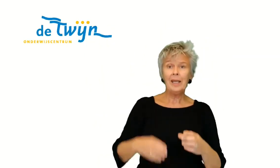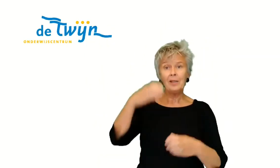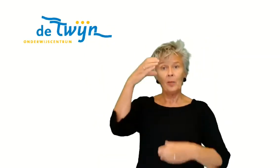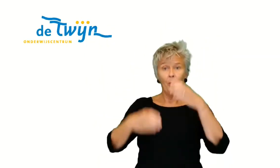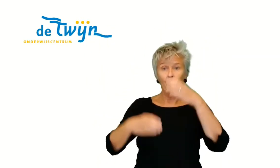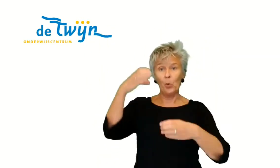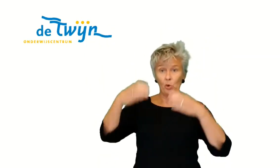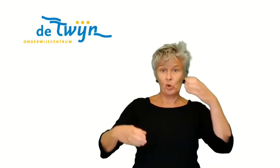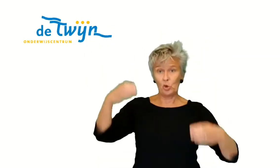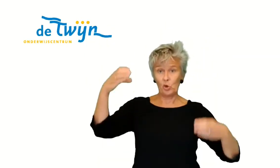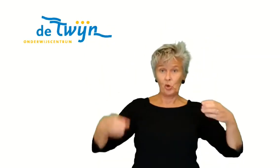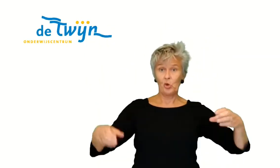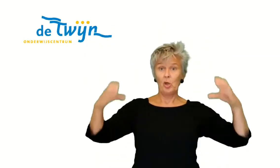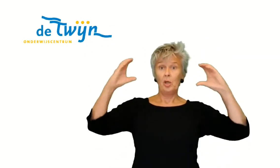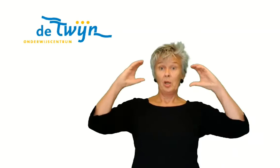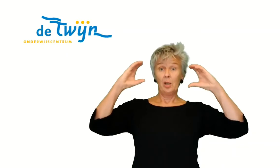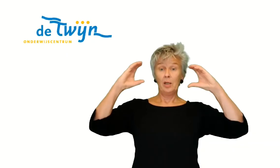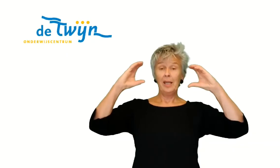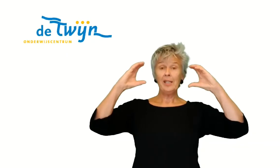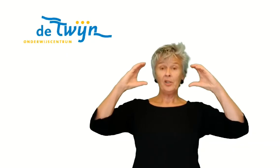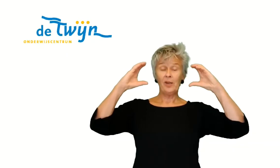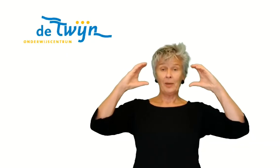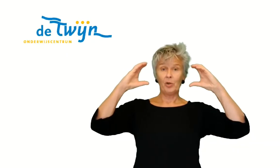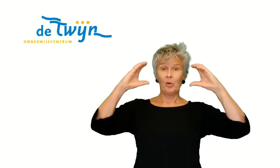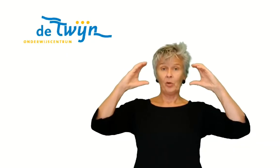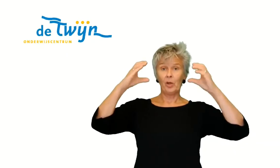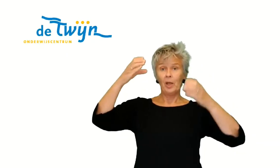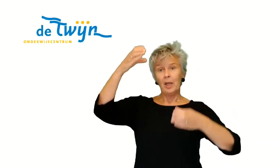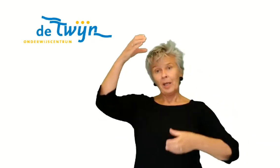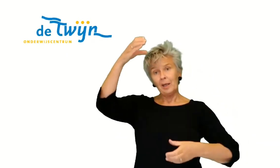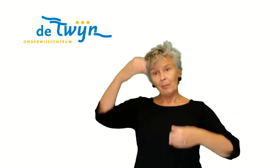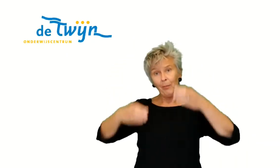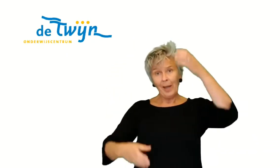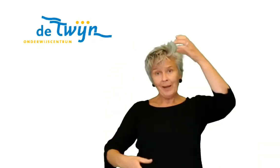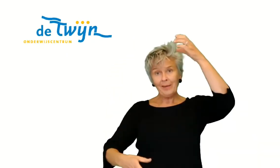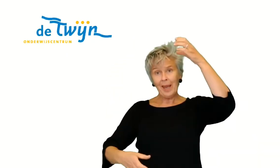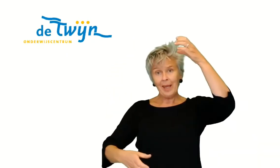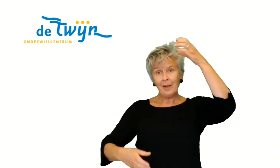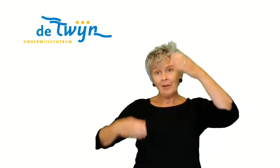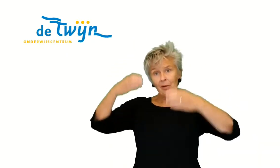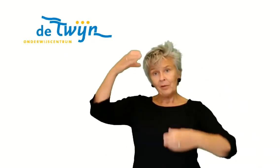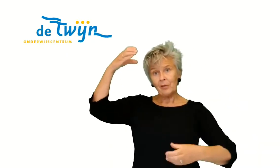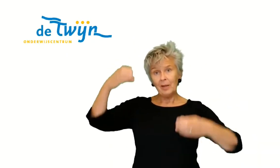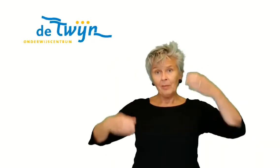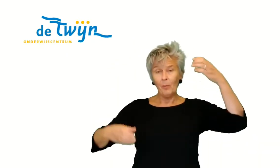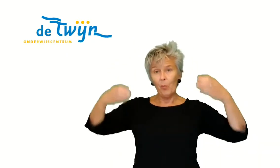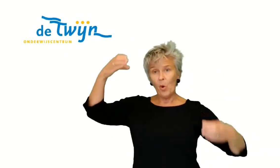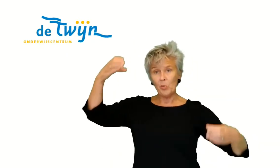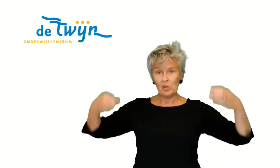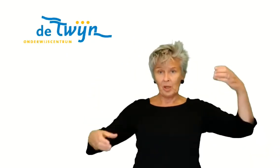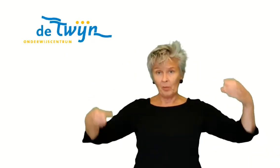het bos. Deze twee heb je nodig. Je maakt eigenlijk die boomstammen.